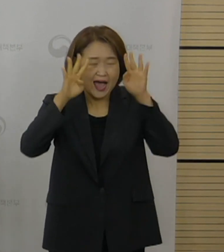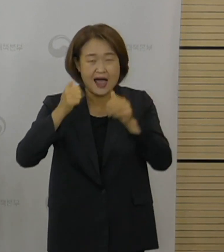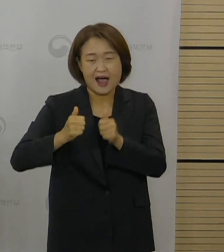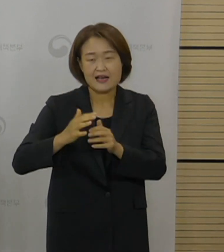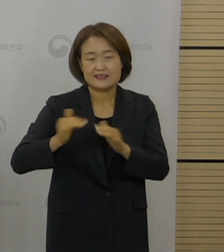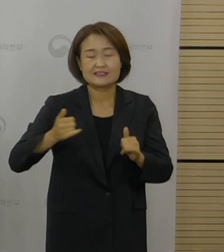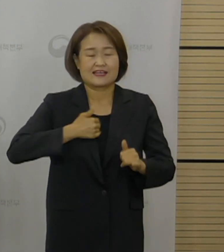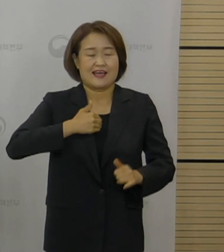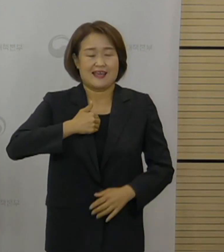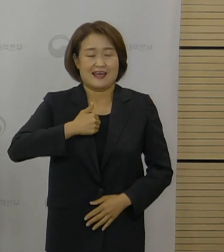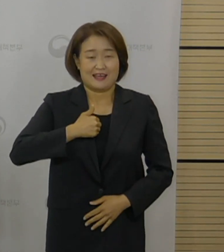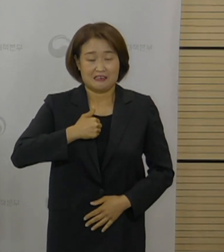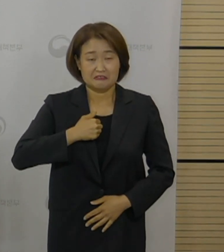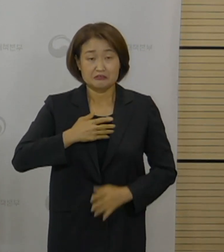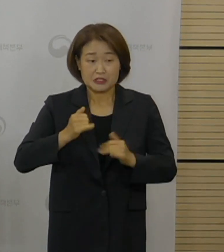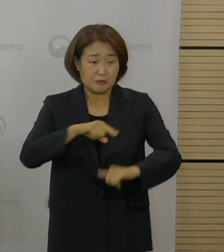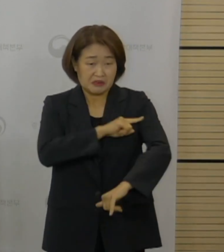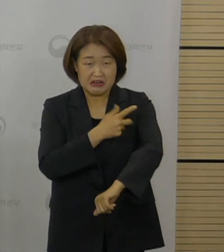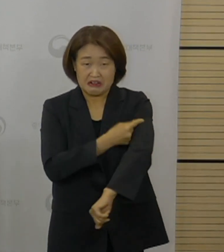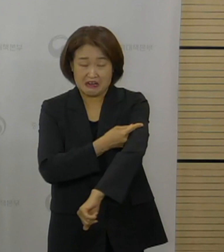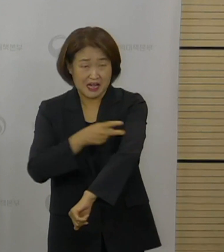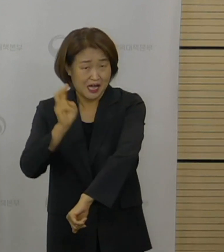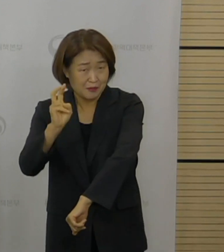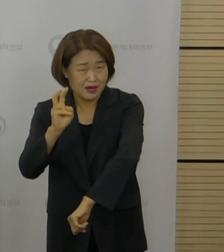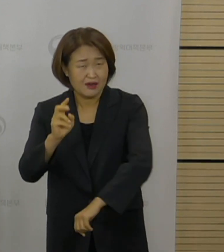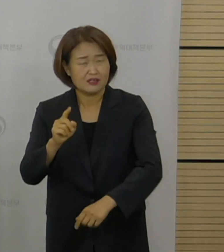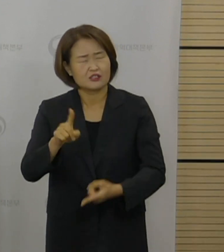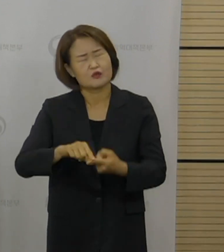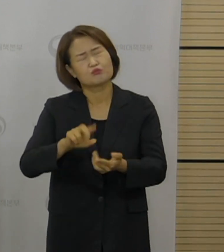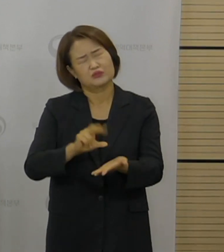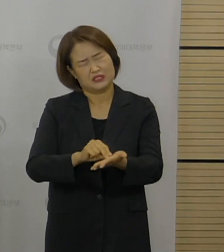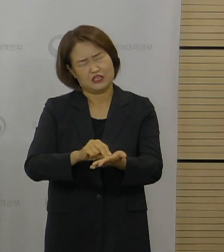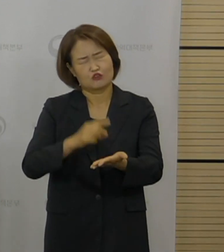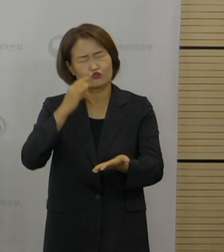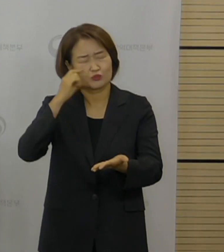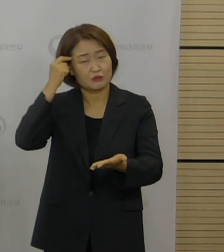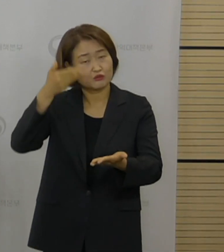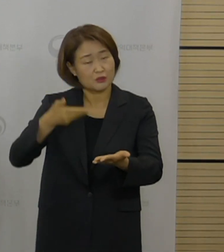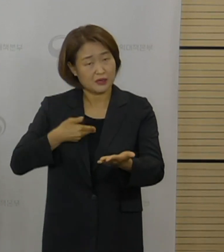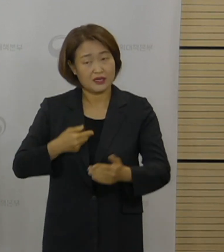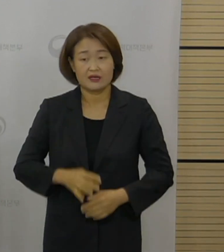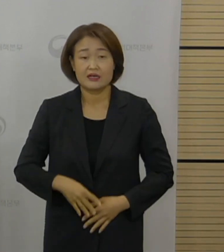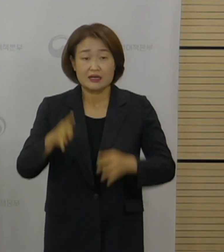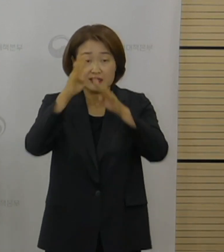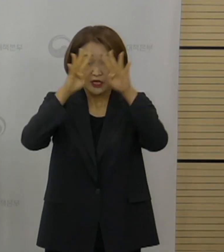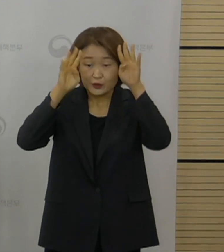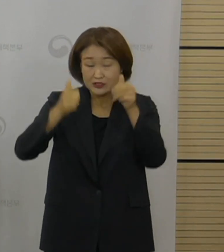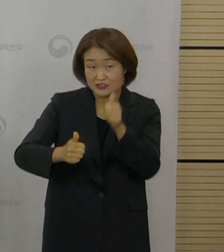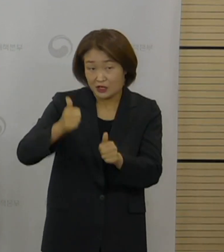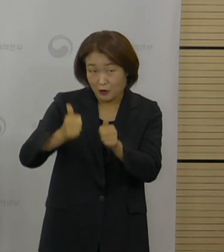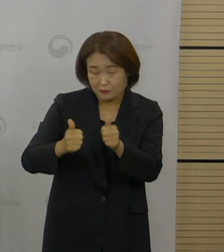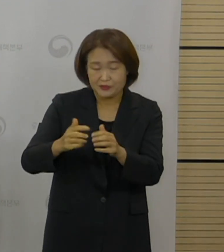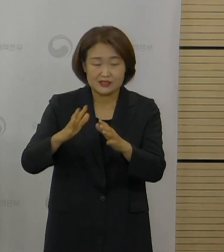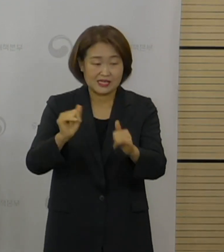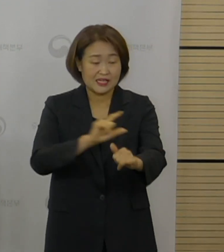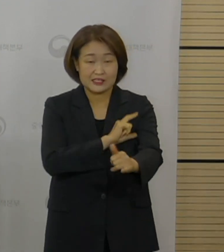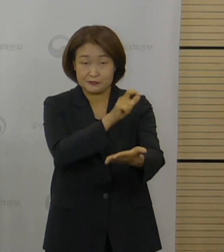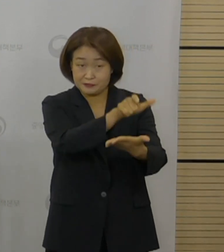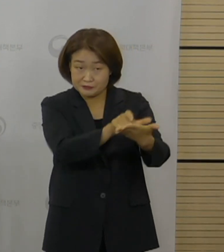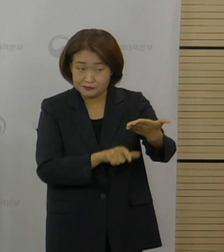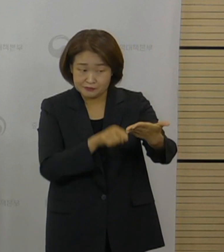있는지 답변해달라고 했습니다. 실제로 대입 수험생에 대한 접종 대상자 명단 확인은